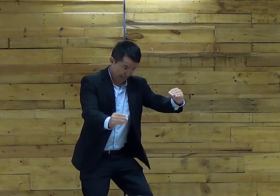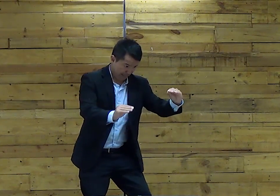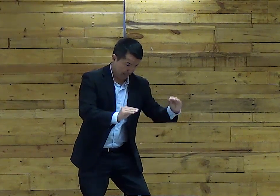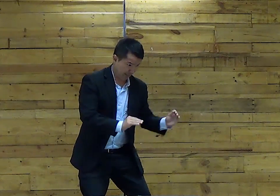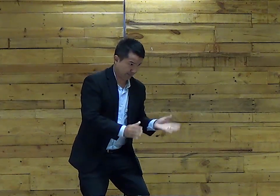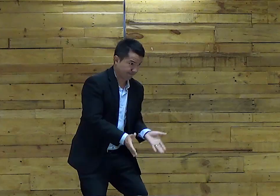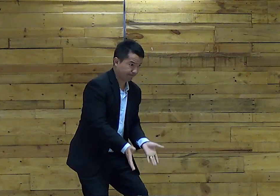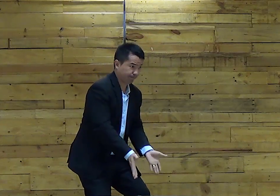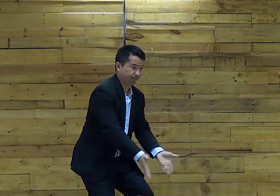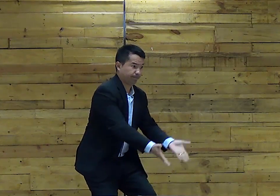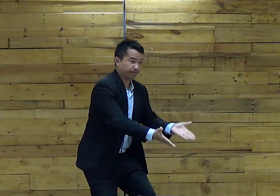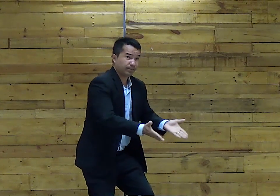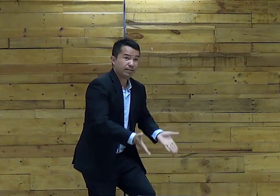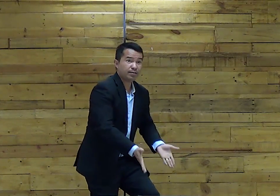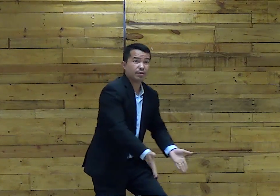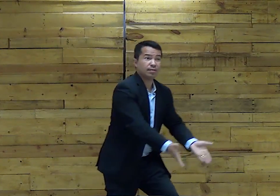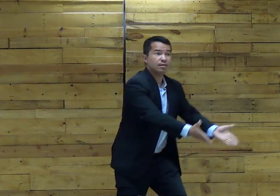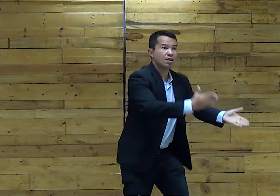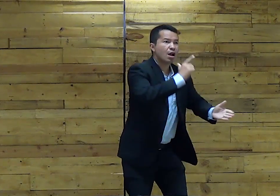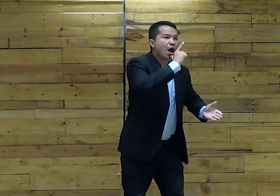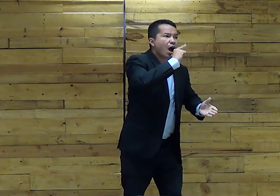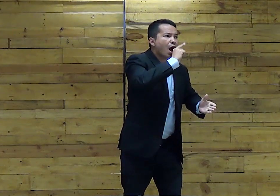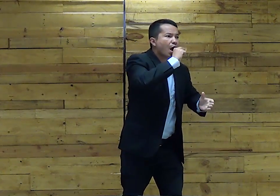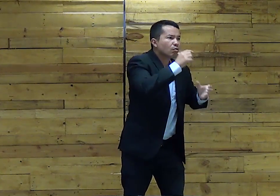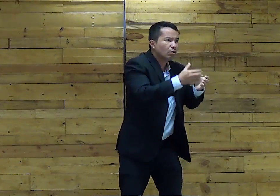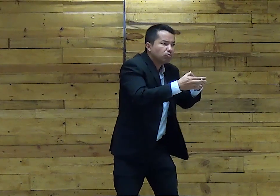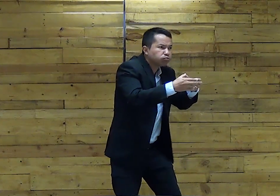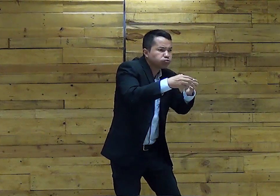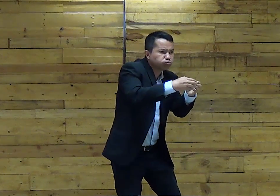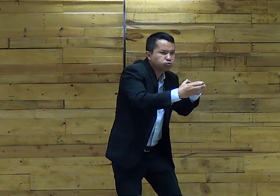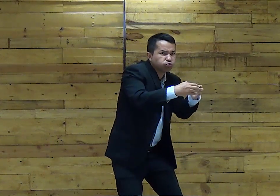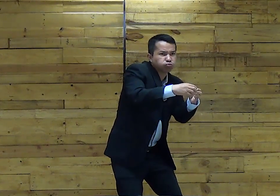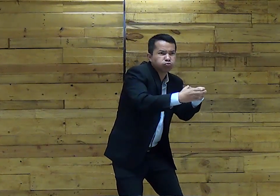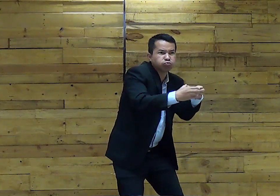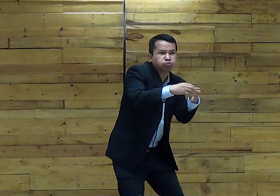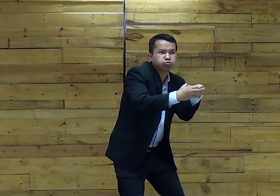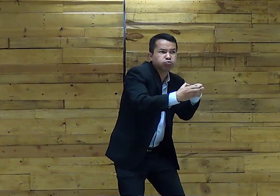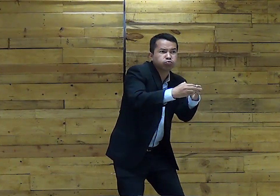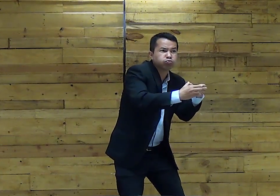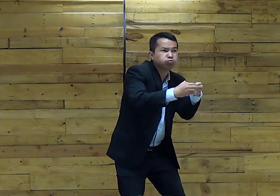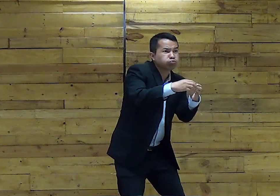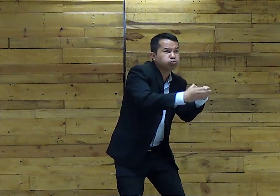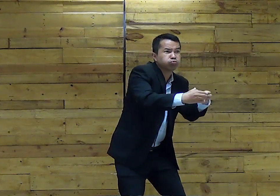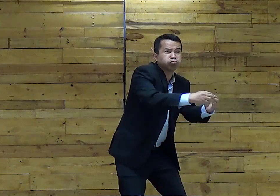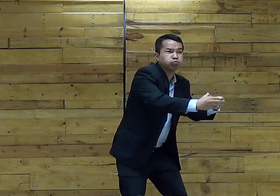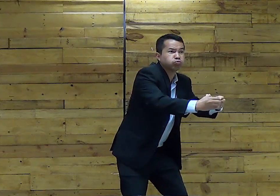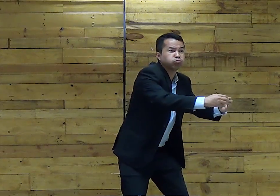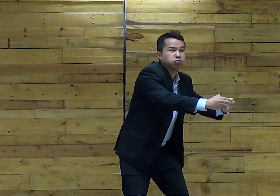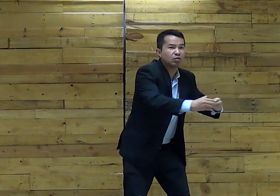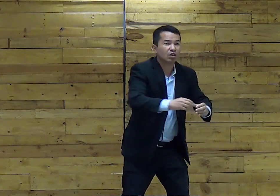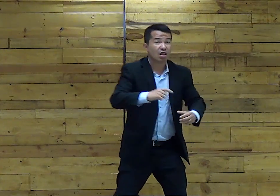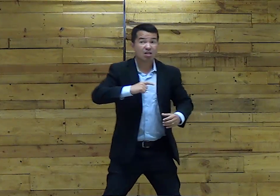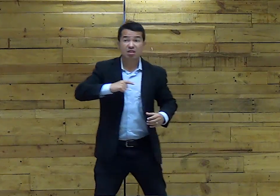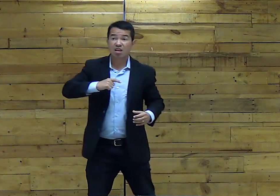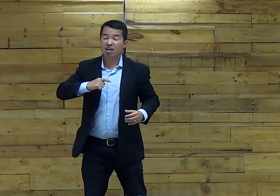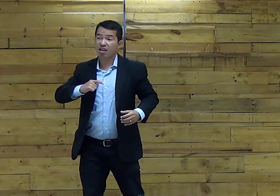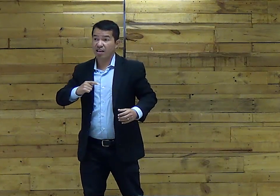com o seu filho O colocou em um cesto E colocou o cesto Na água Esse cesto